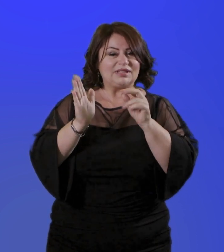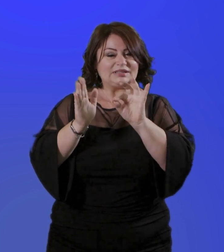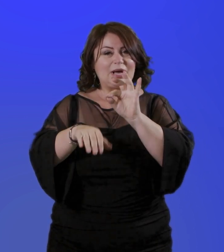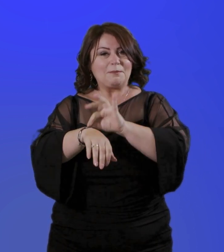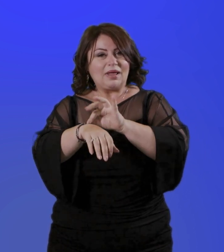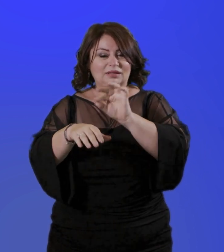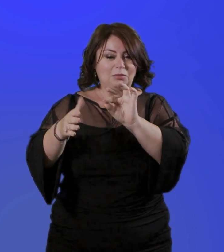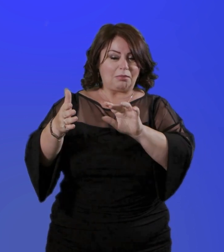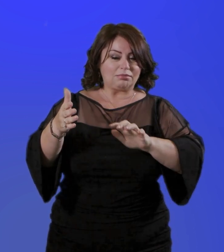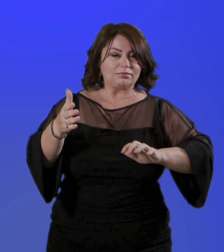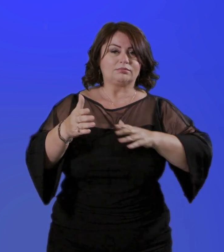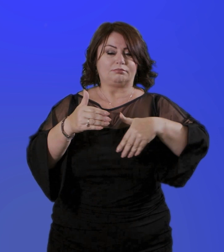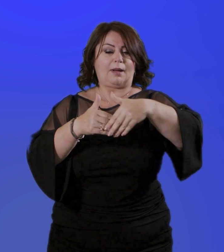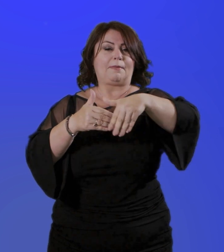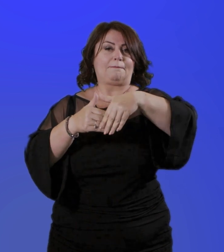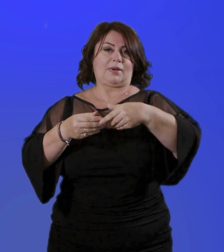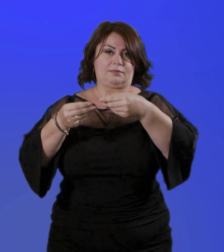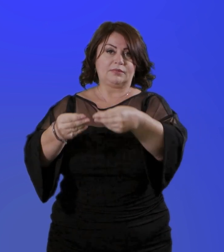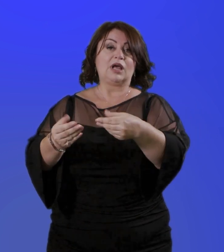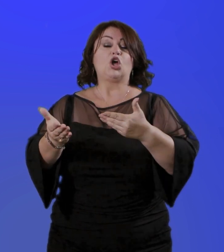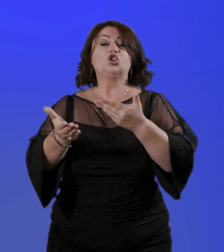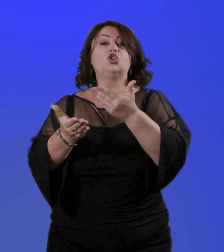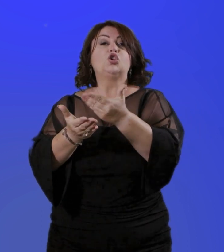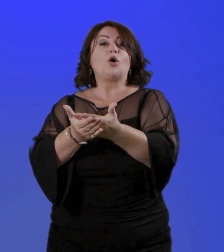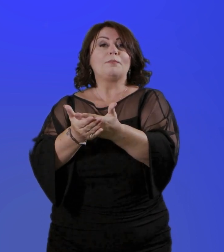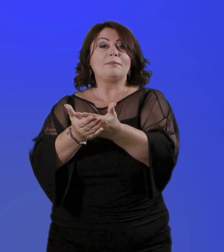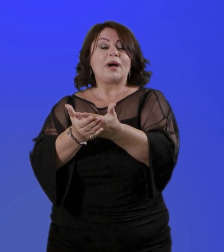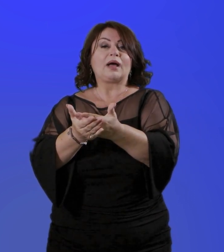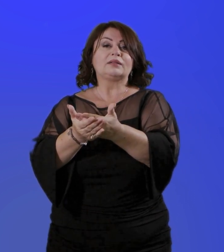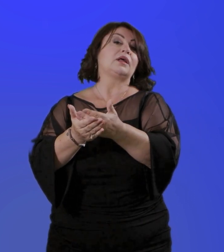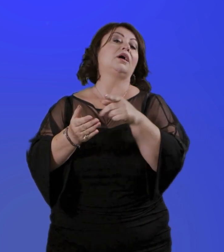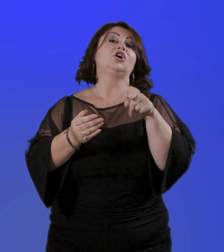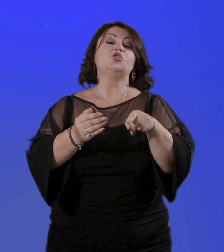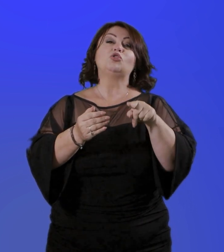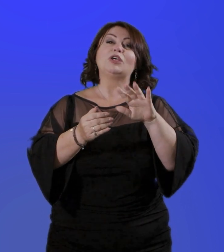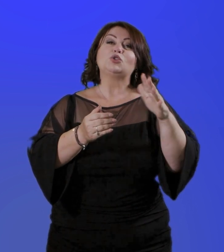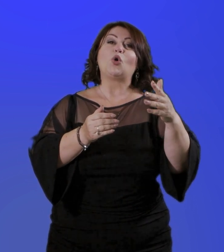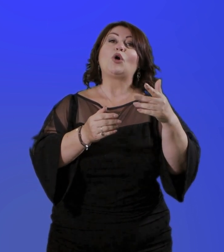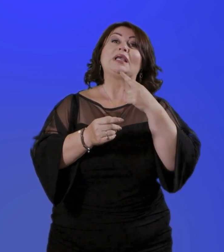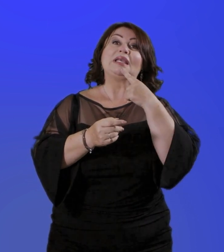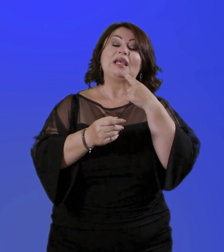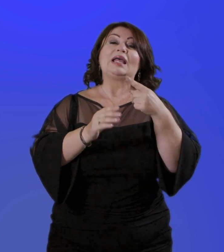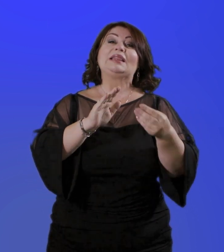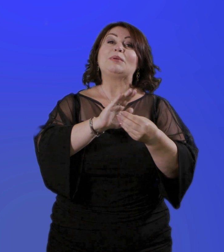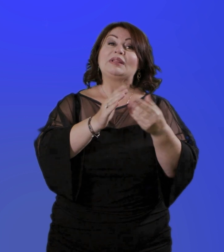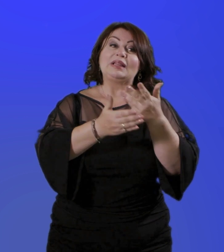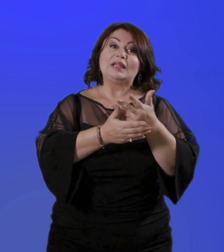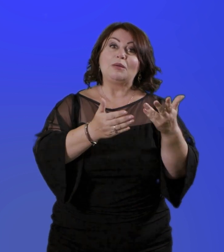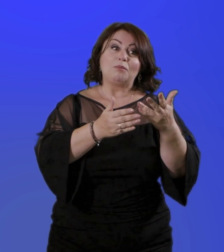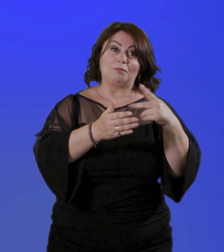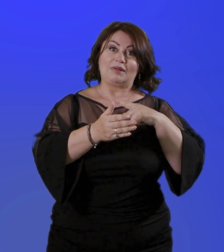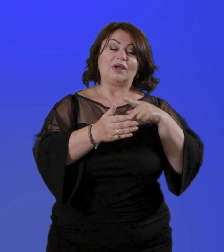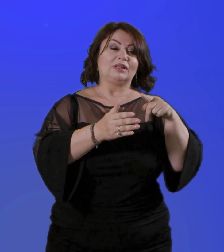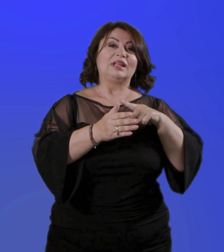Solo per gli iscritti alla gestione pubblica la domanda deve essere presentata durante l'attività lavorativa al proprio